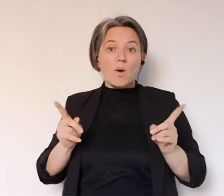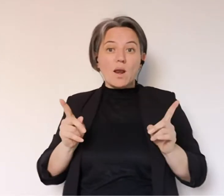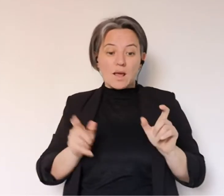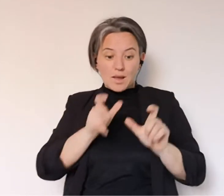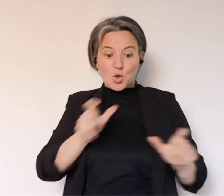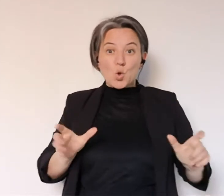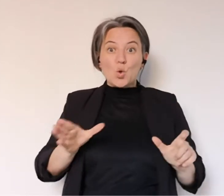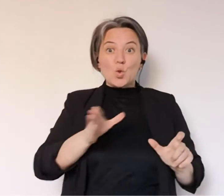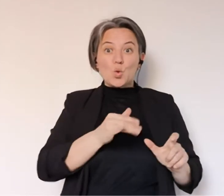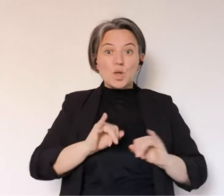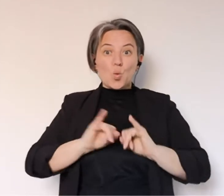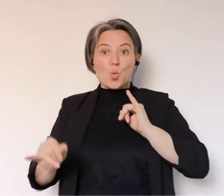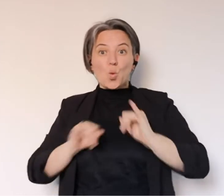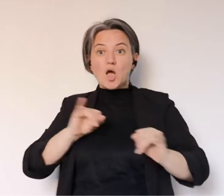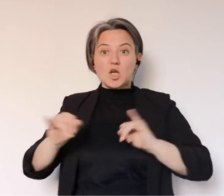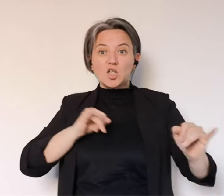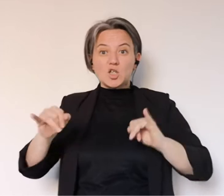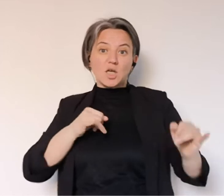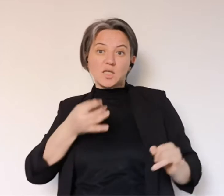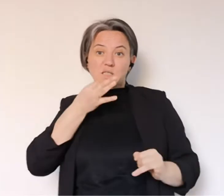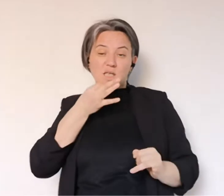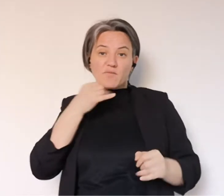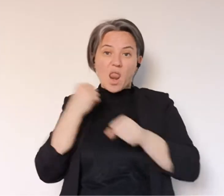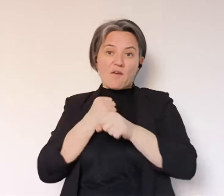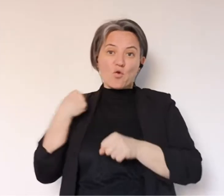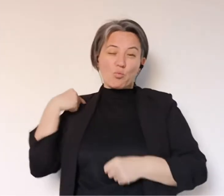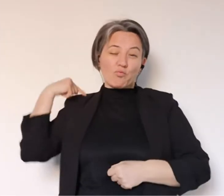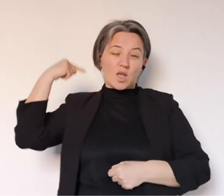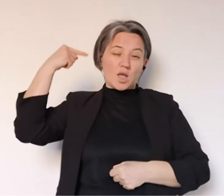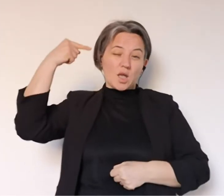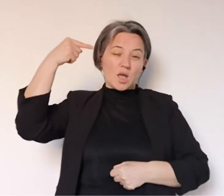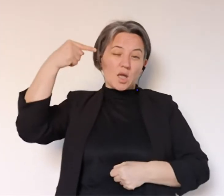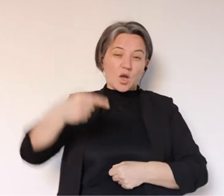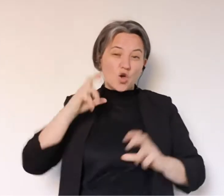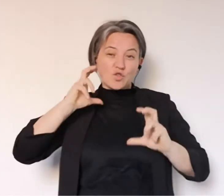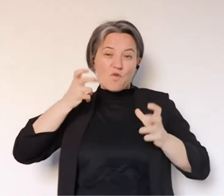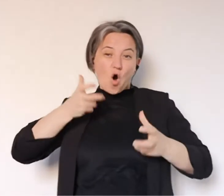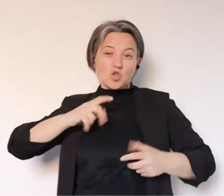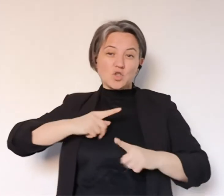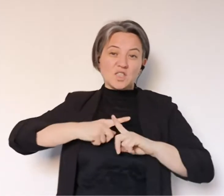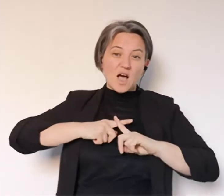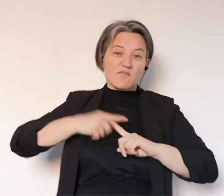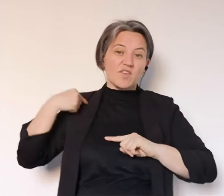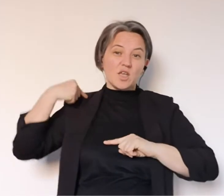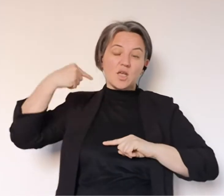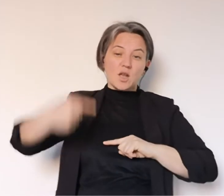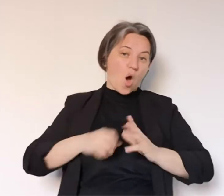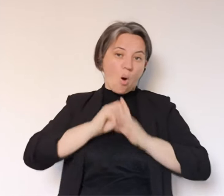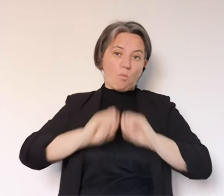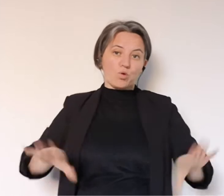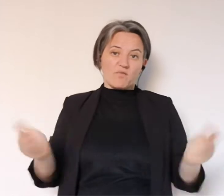male, lo riesco anch'io. Il problema è che se ci mogliamo tutti assieme buttiamo via il lavoro intenso e i